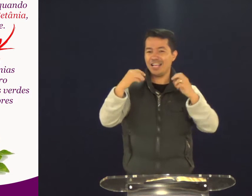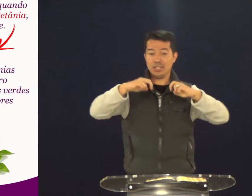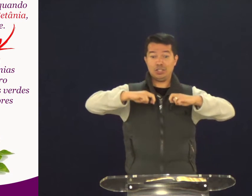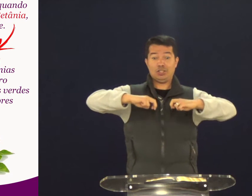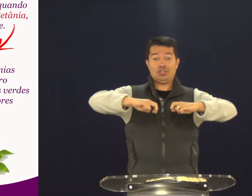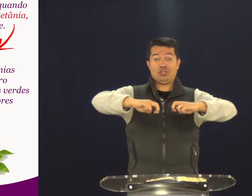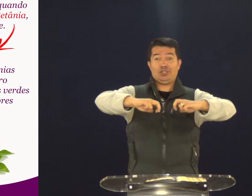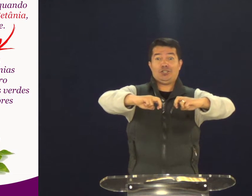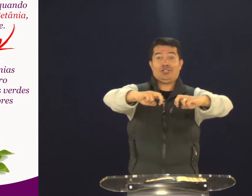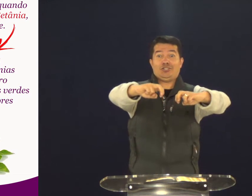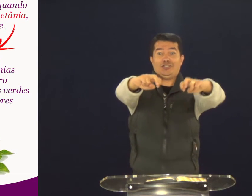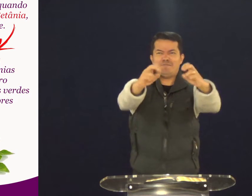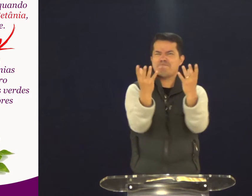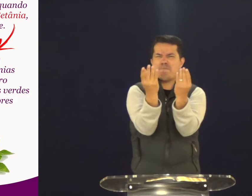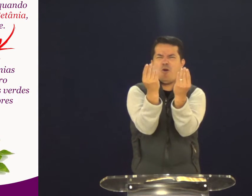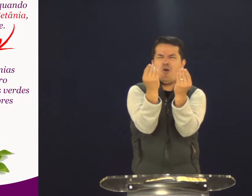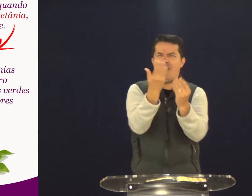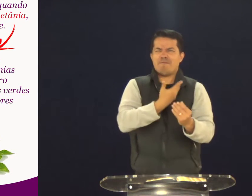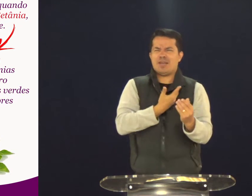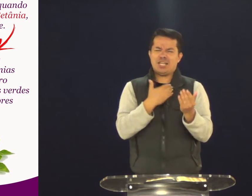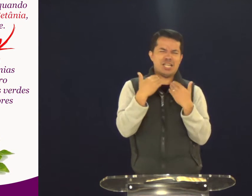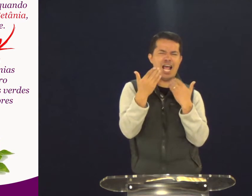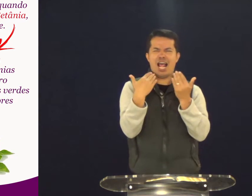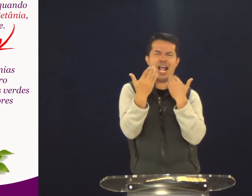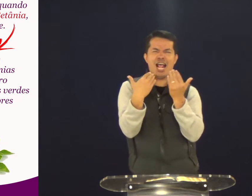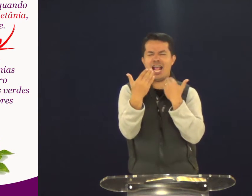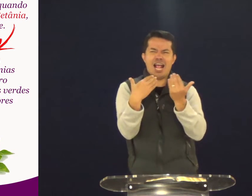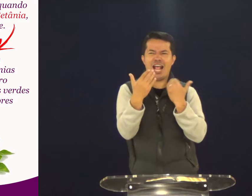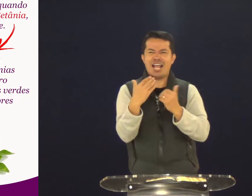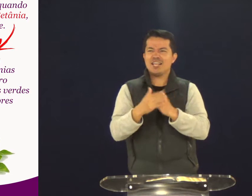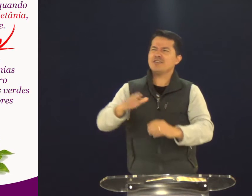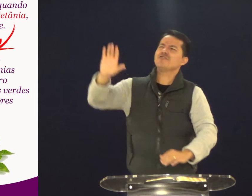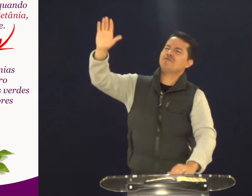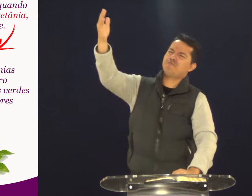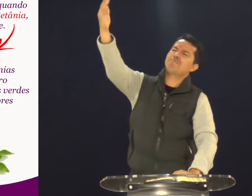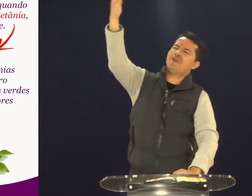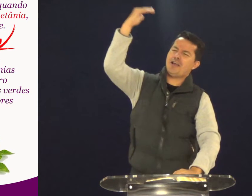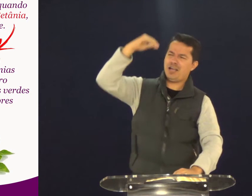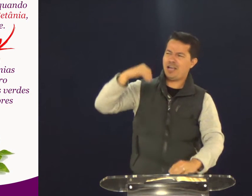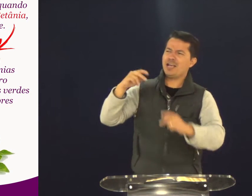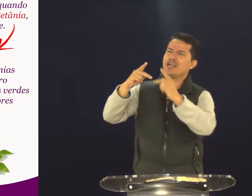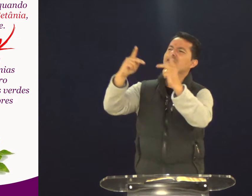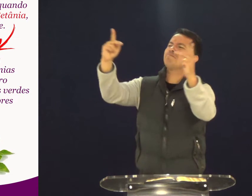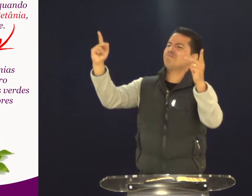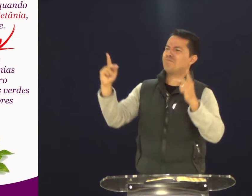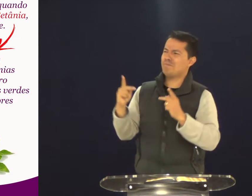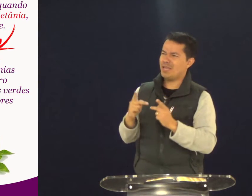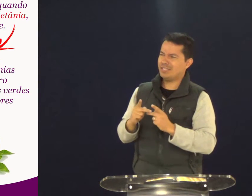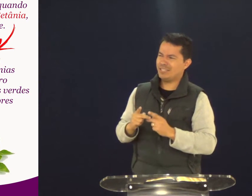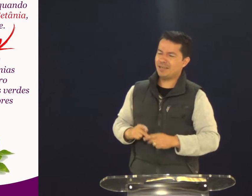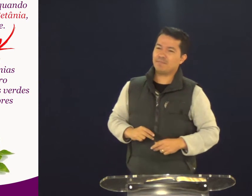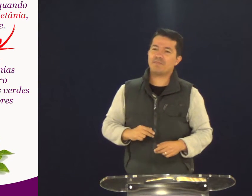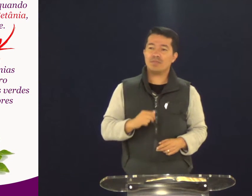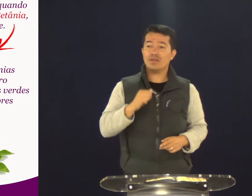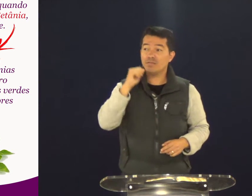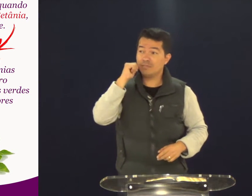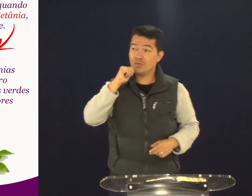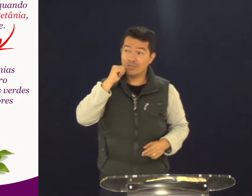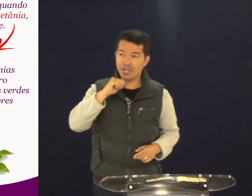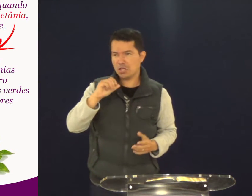papo. E vamos ficar lá. E todo mundo sente. Bate papo e coisa e tal. Você chama a pessoa. Para pedir